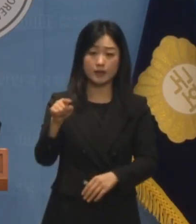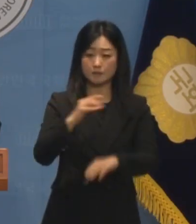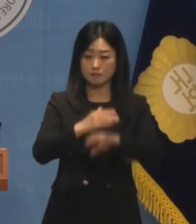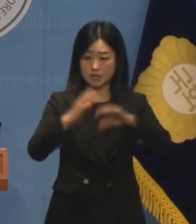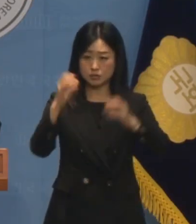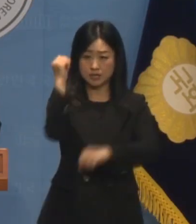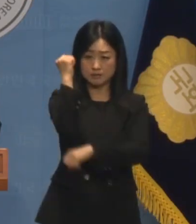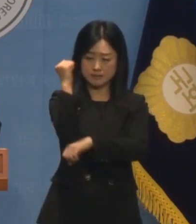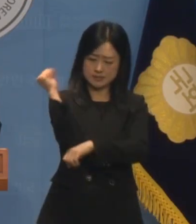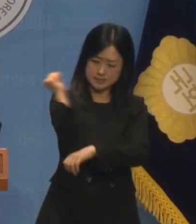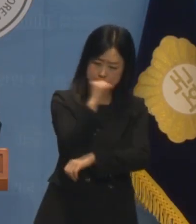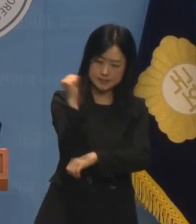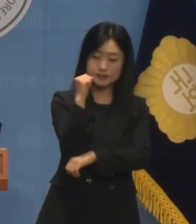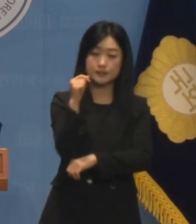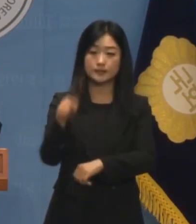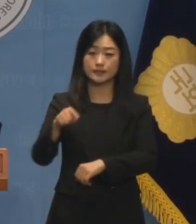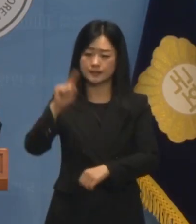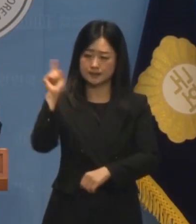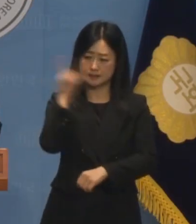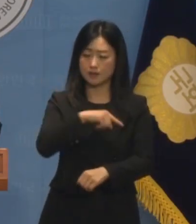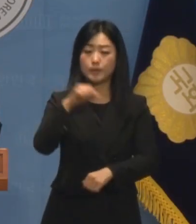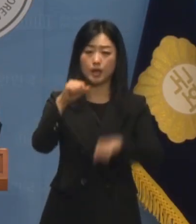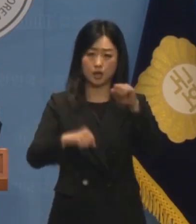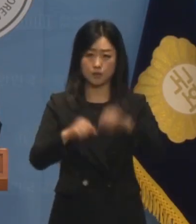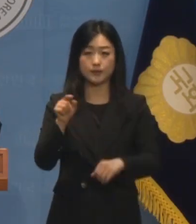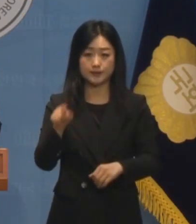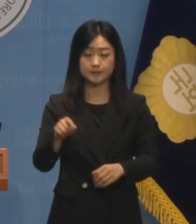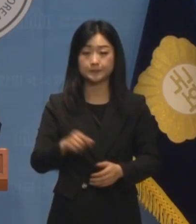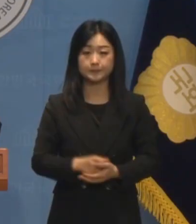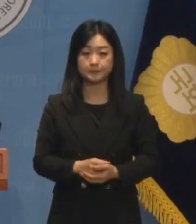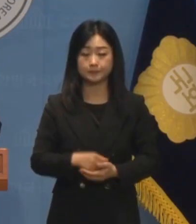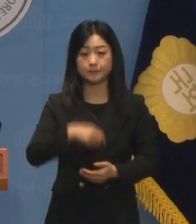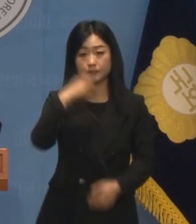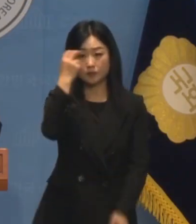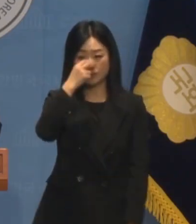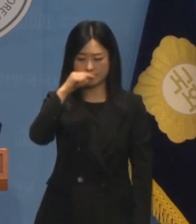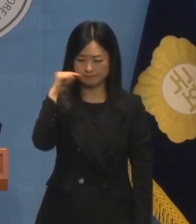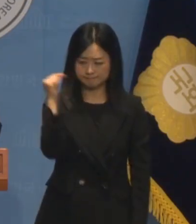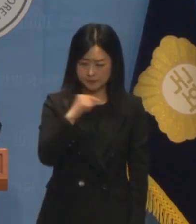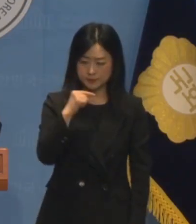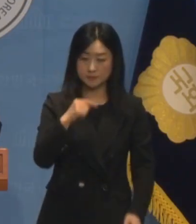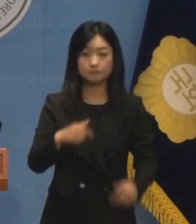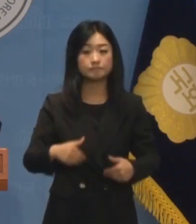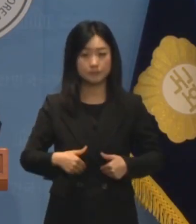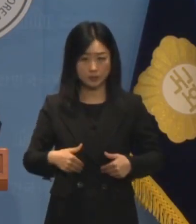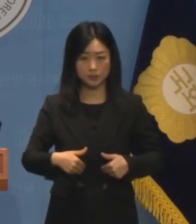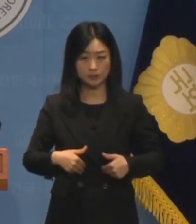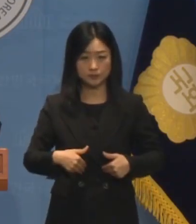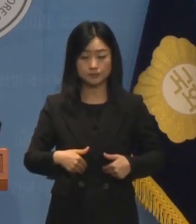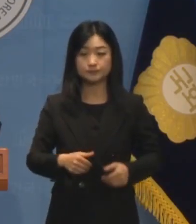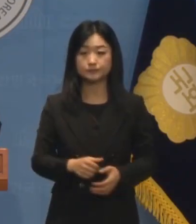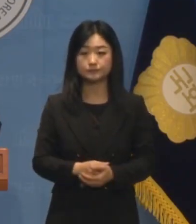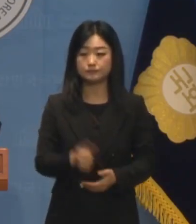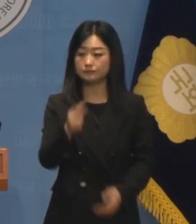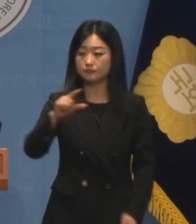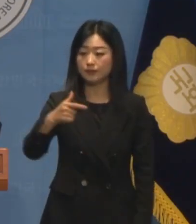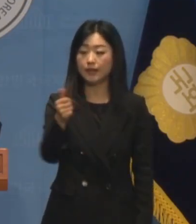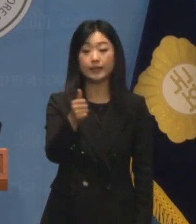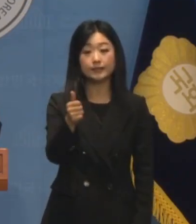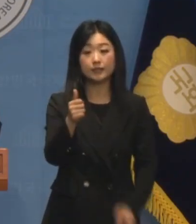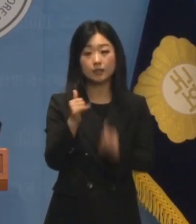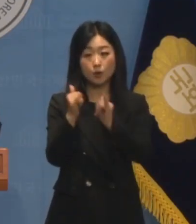근간을 뒤흔드는 행위입니다. 철저한 진상 규명을 위한 한동훈 대표의